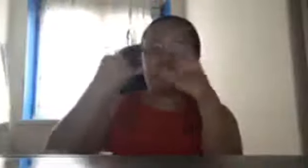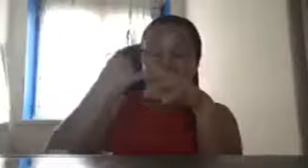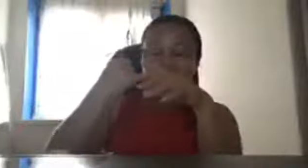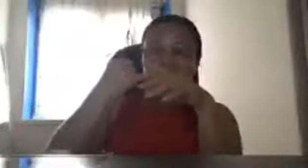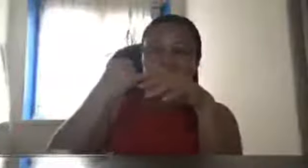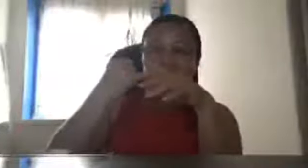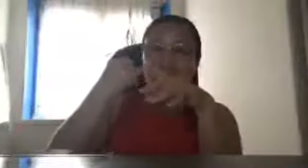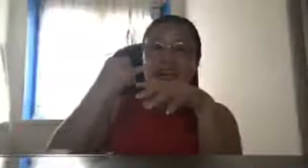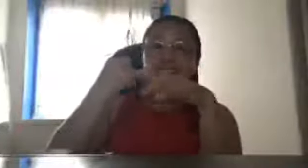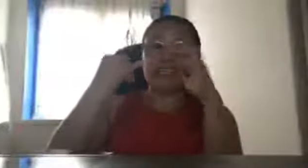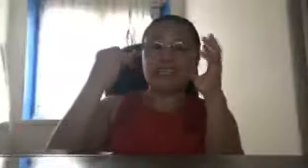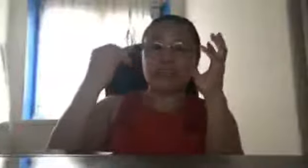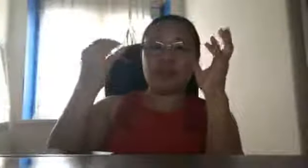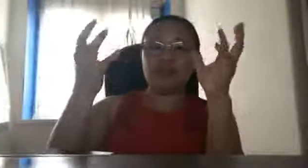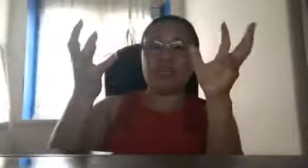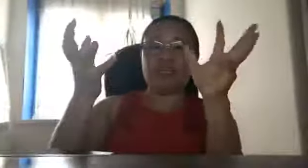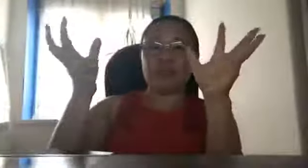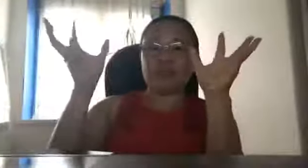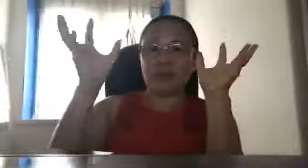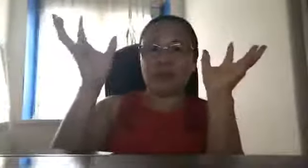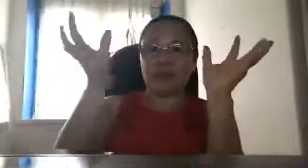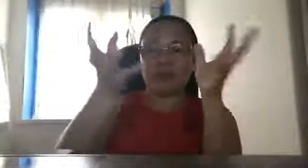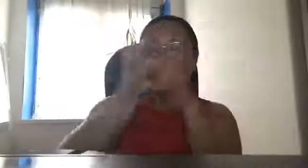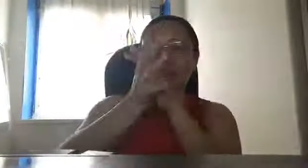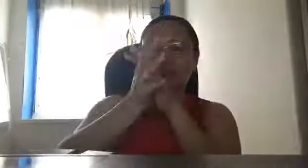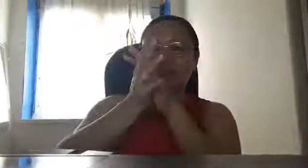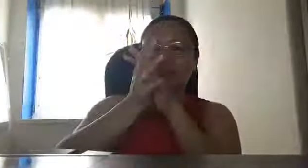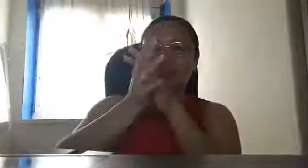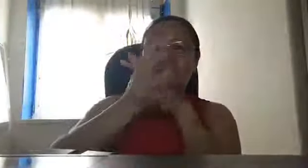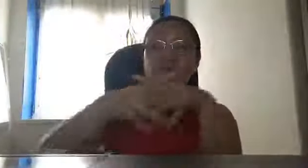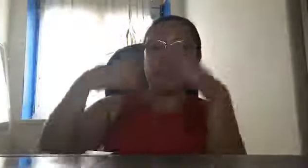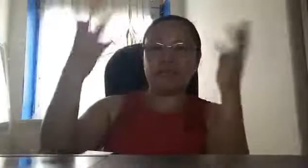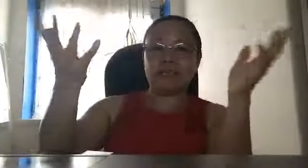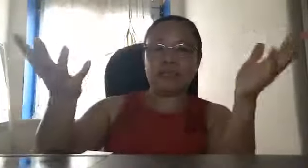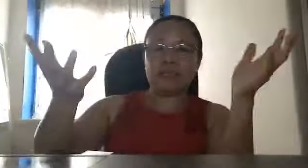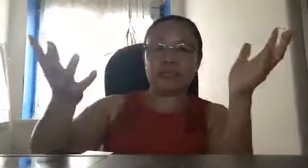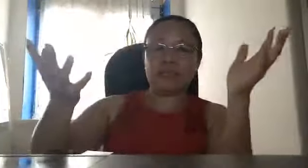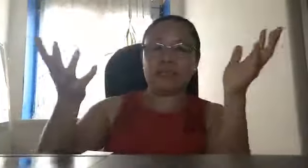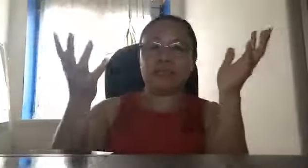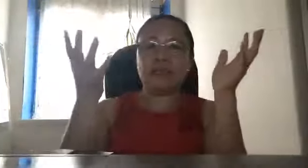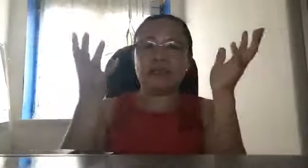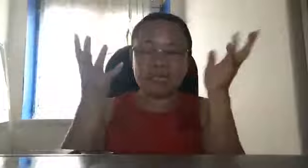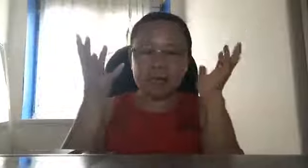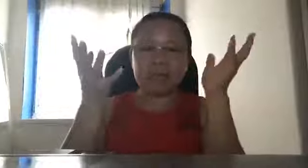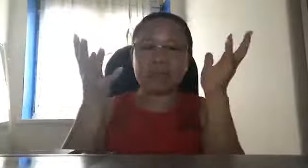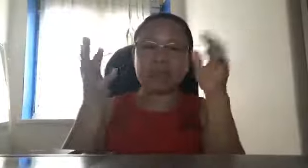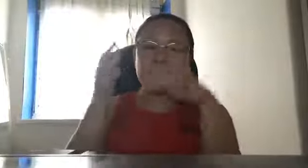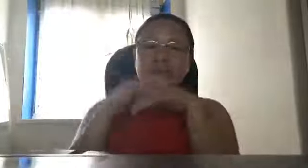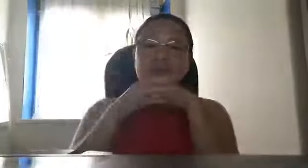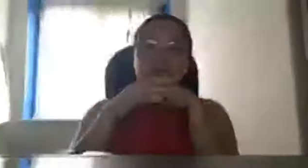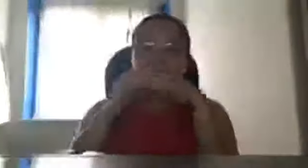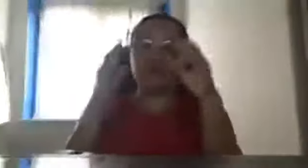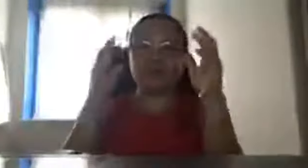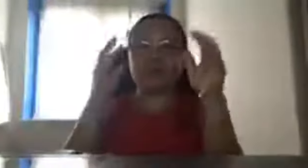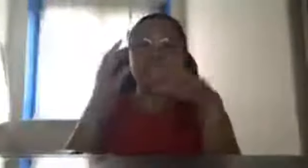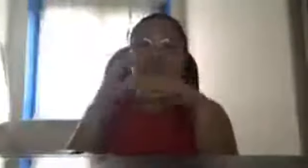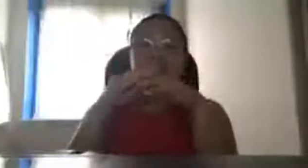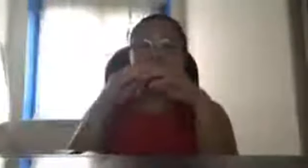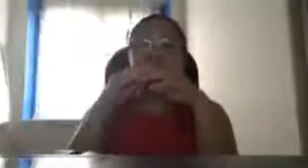military ay hindi kumpleto ng aparatos edi wala tayo matapang tayo oh yes nandoon